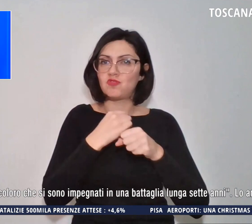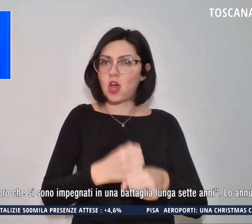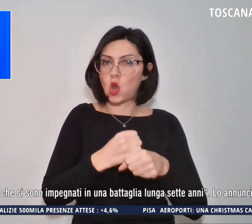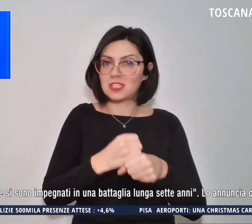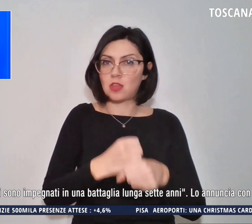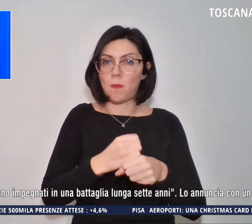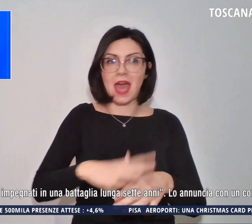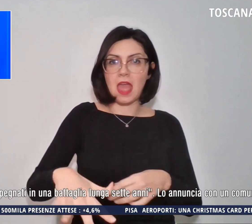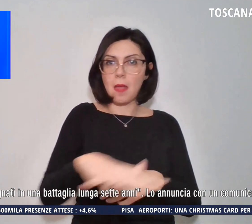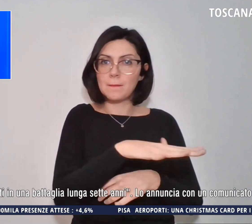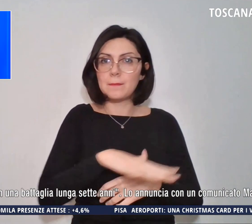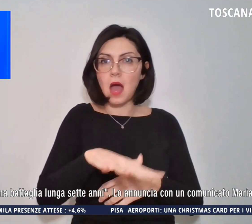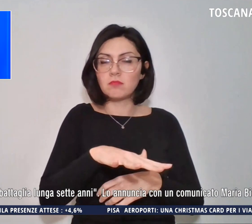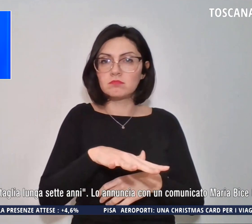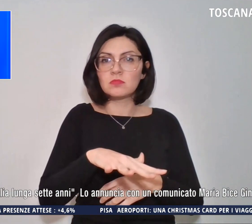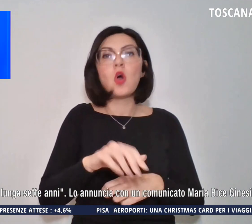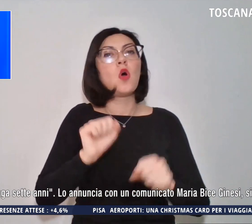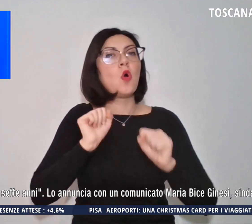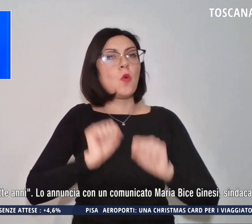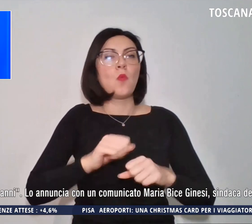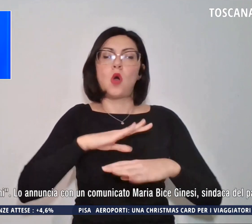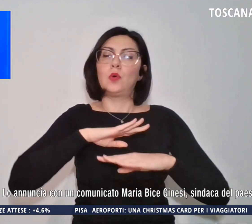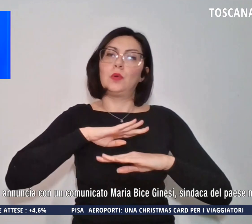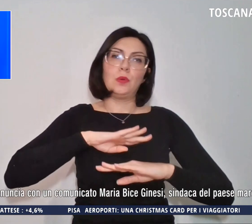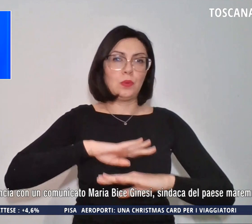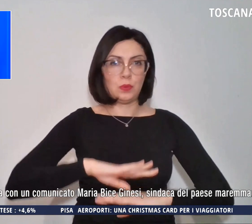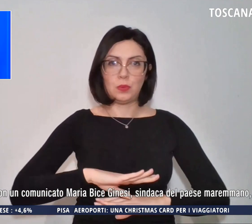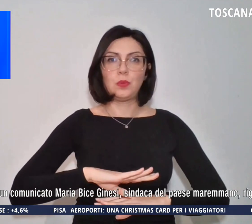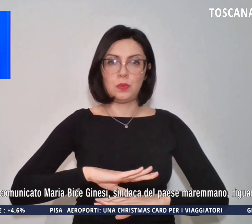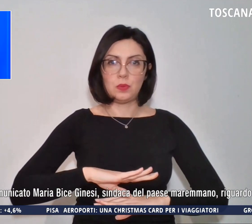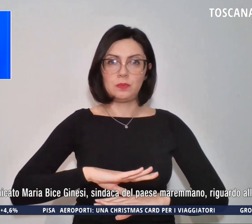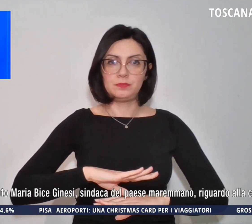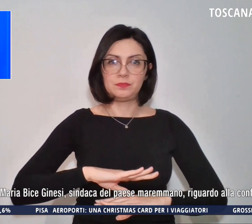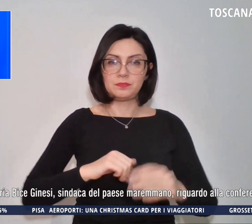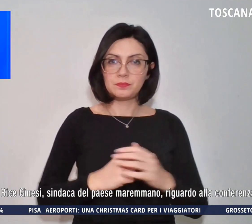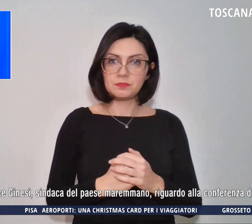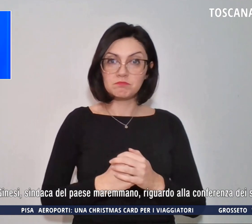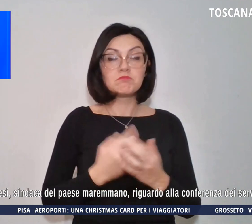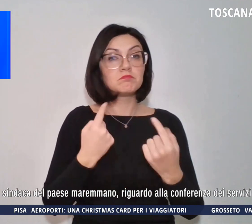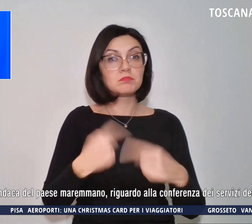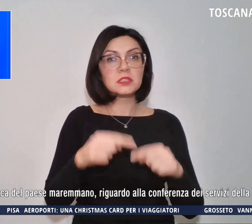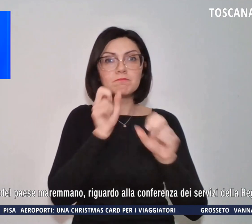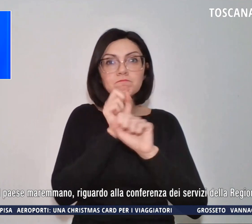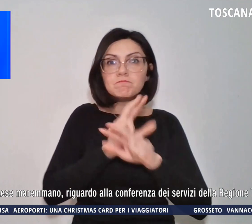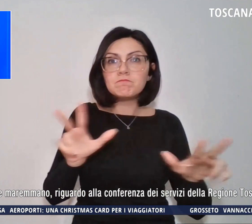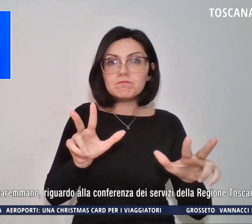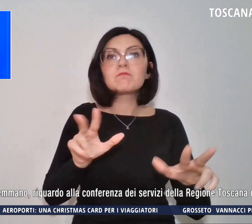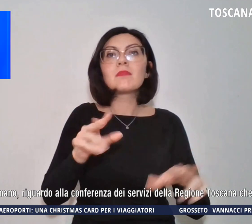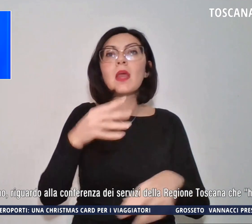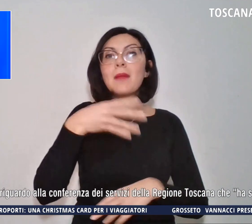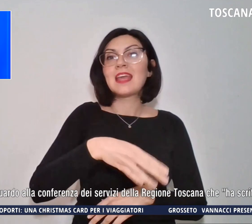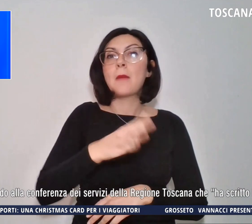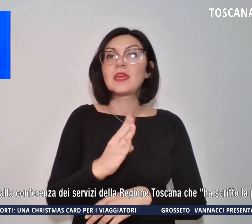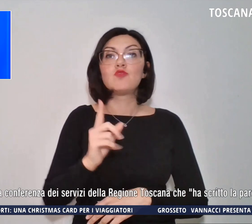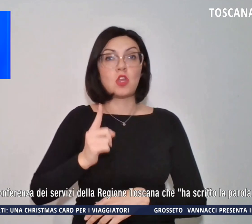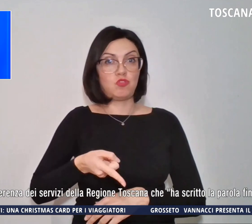Possiamo tirare un sospiro di sollievo. Lo annuncia Maria Bice Ginesi,